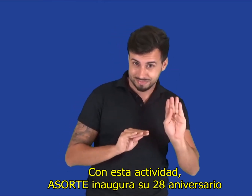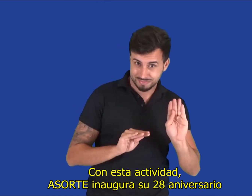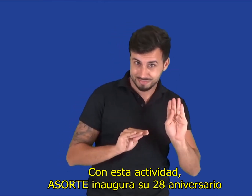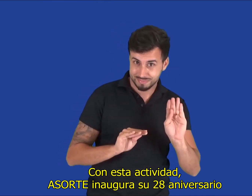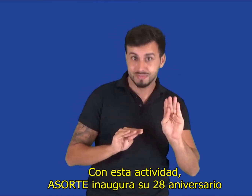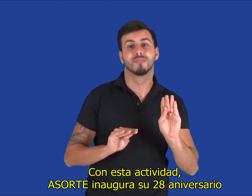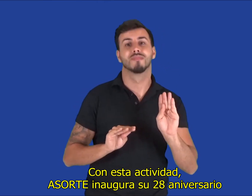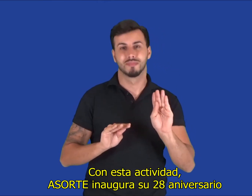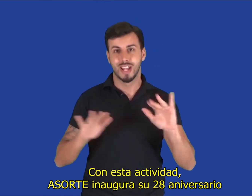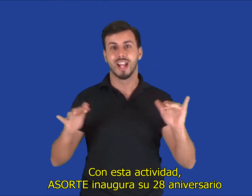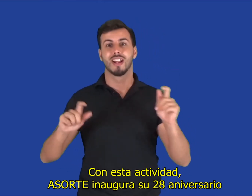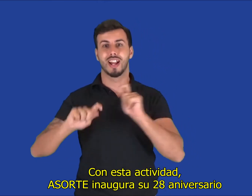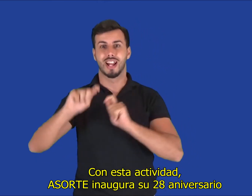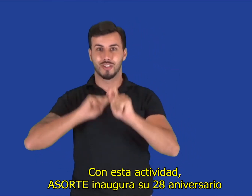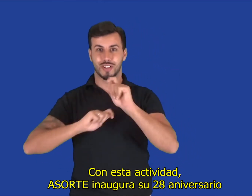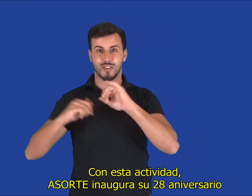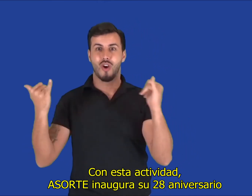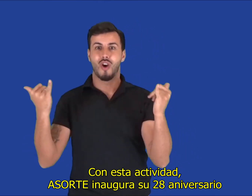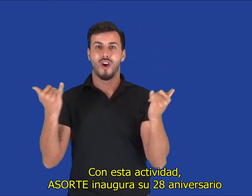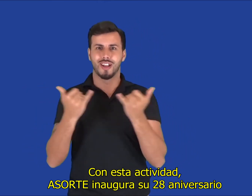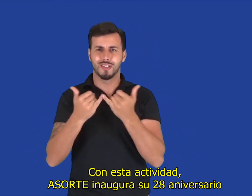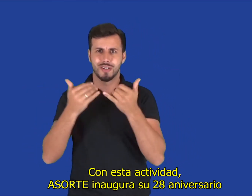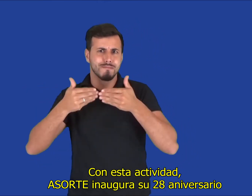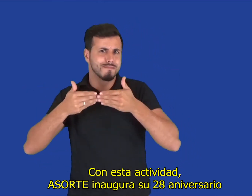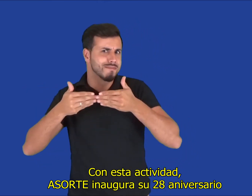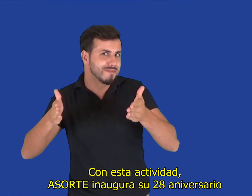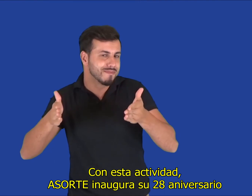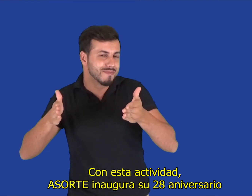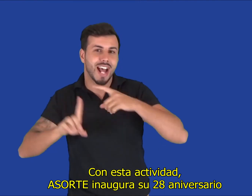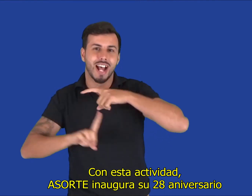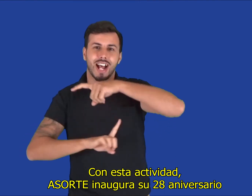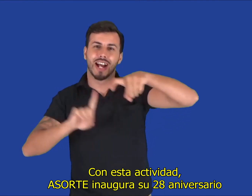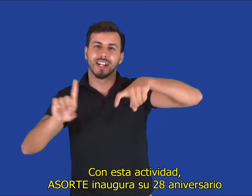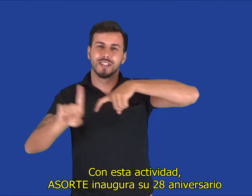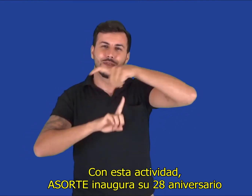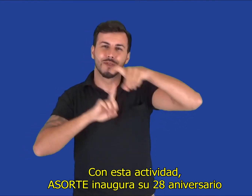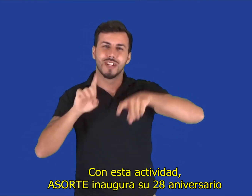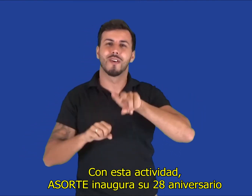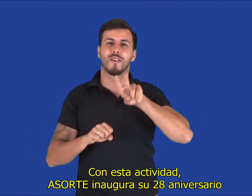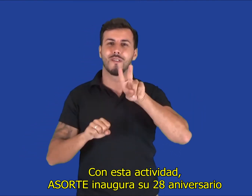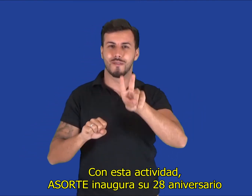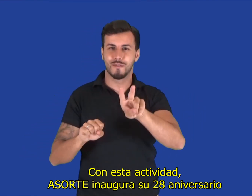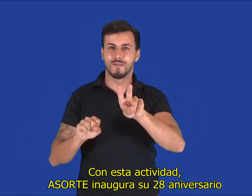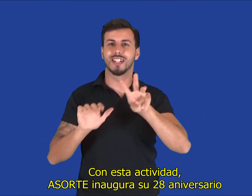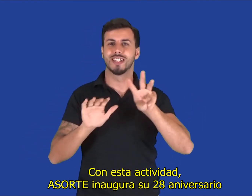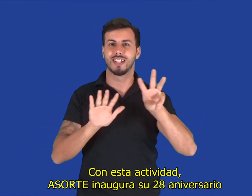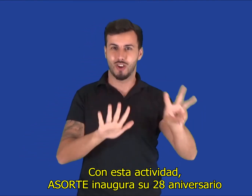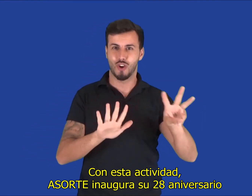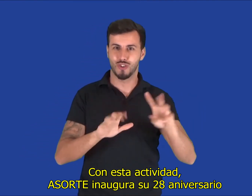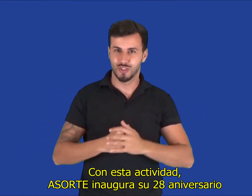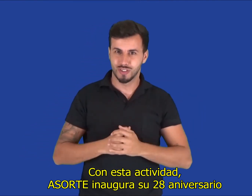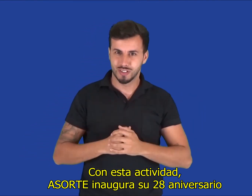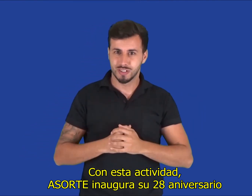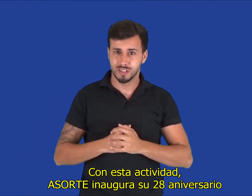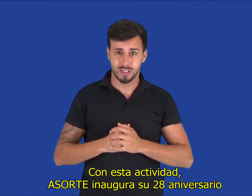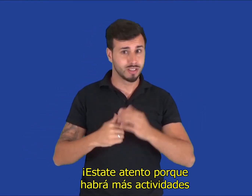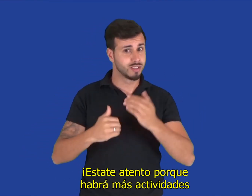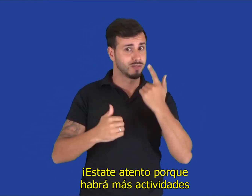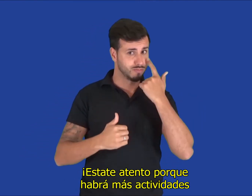actividad, ASORTE inaugura su 28 aniversario. Estate atento porque habrá